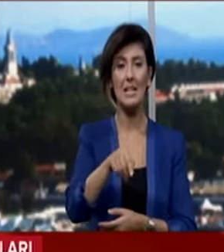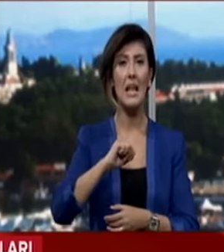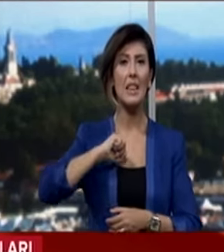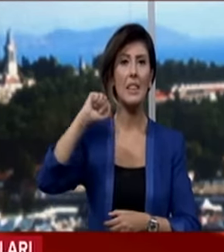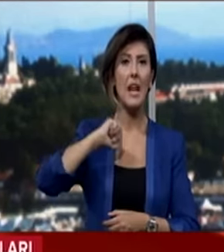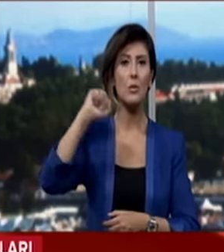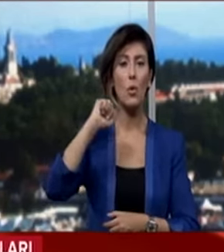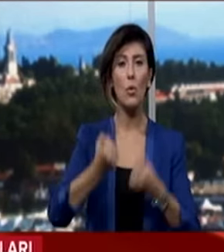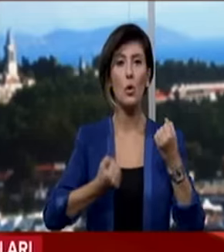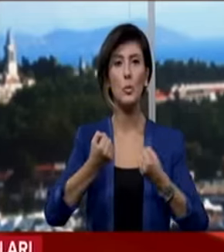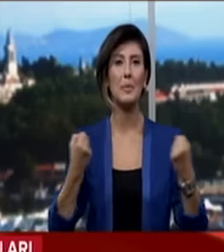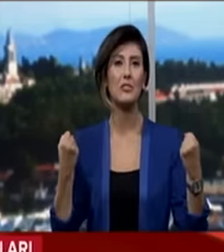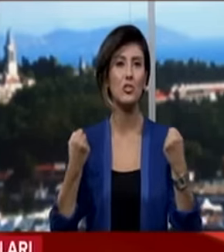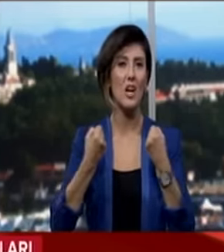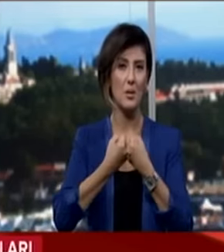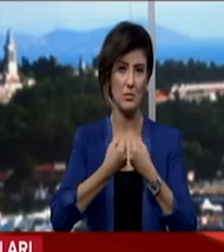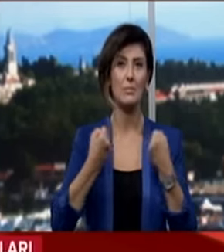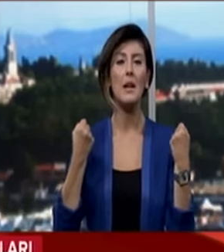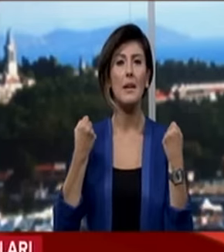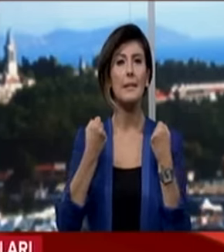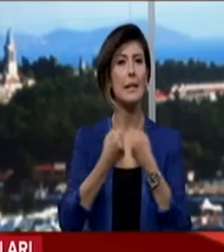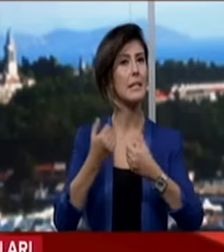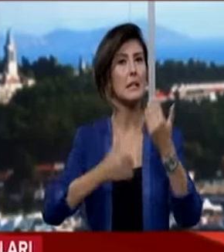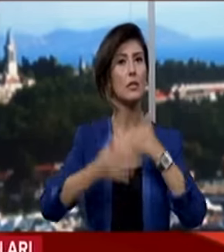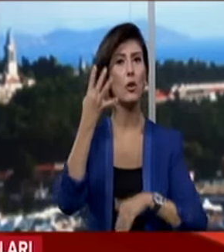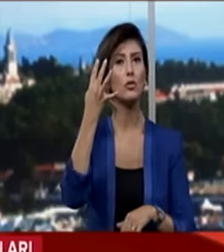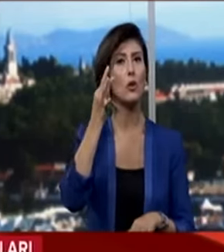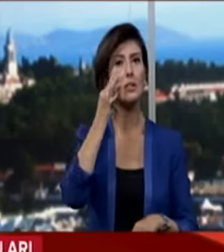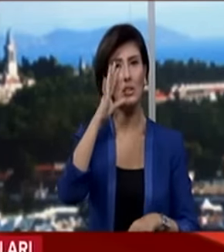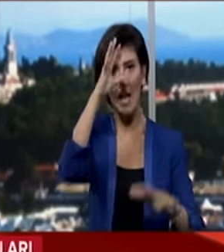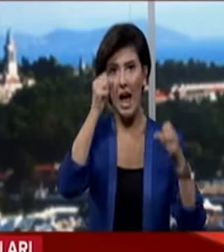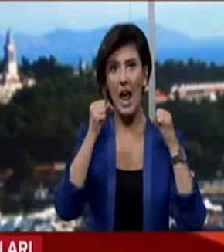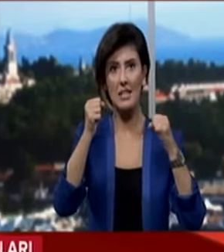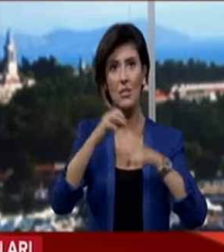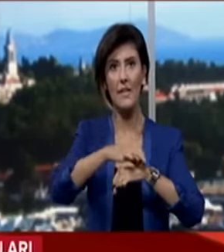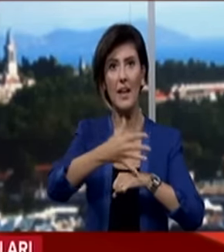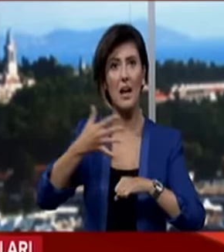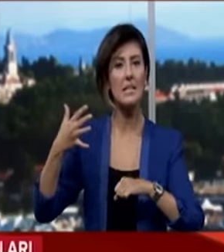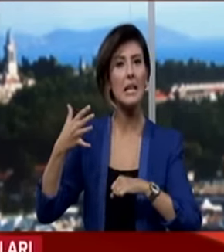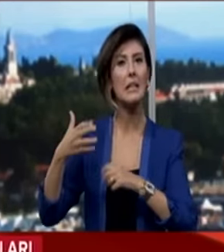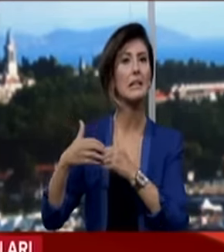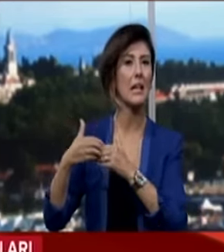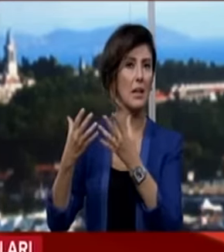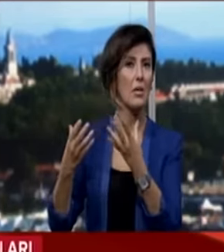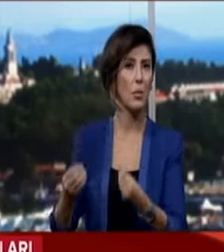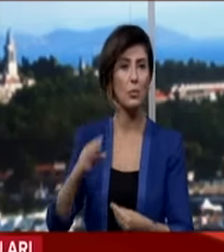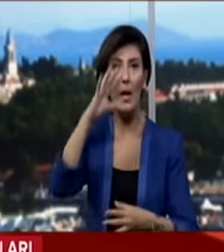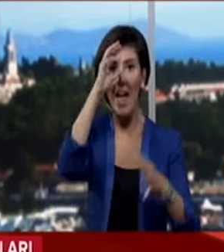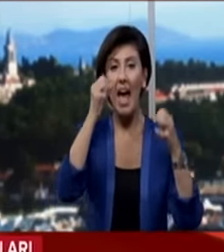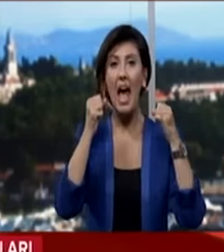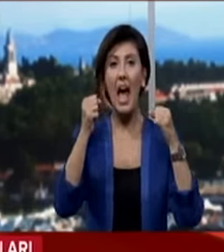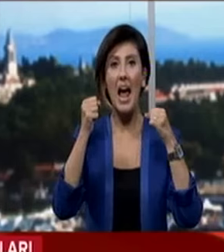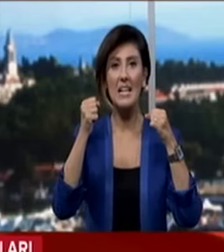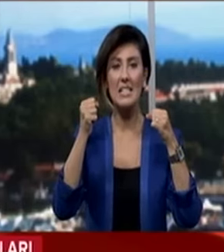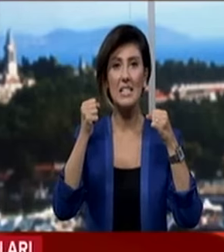traktörle otomobil çarpıştı. Kazada yaralanan dört kişi Erzincan'daki hastanelerde tedavi altına